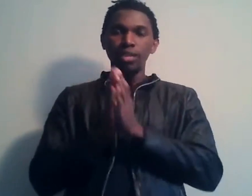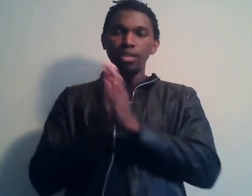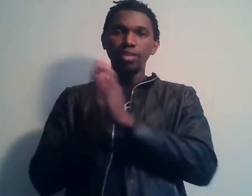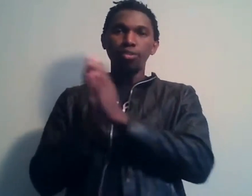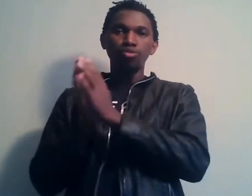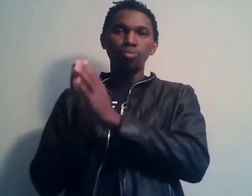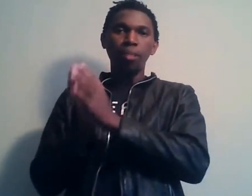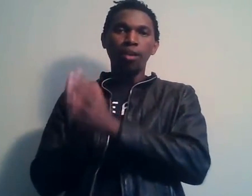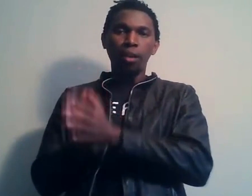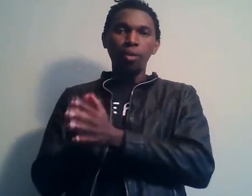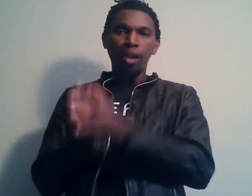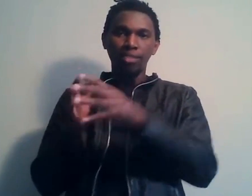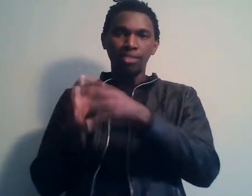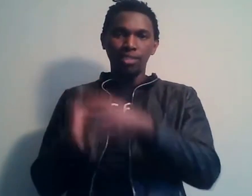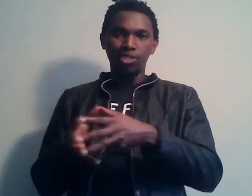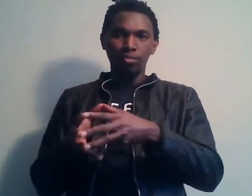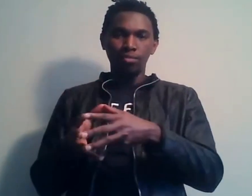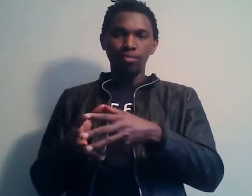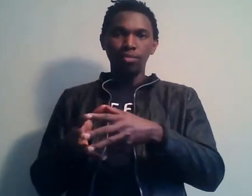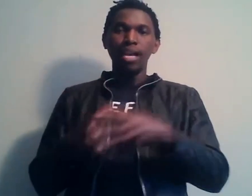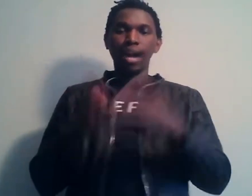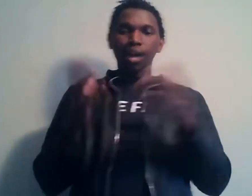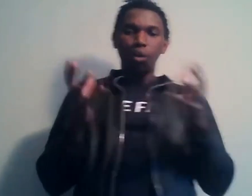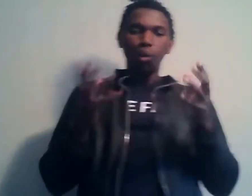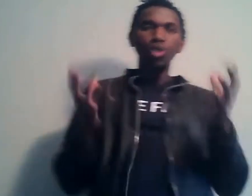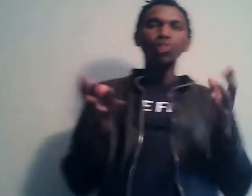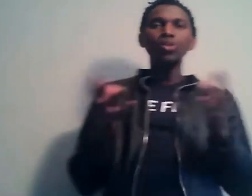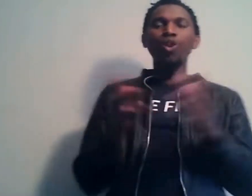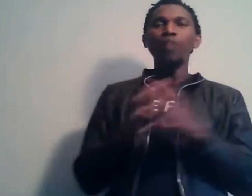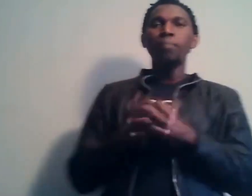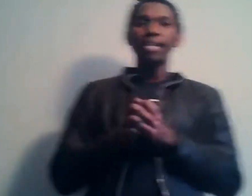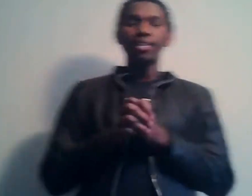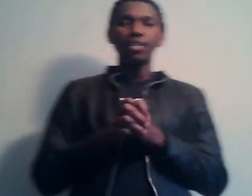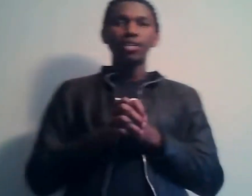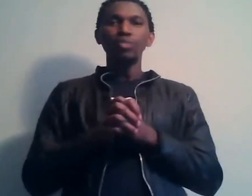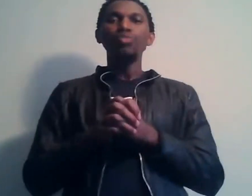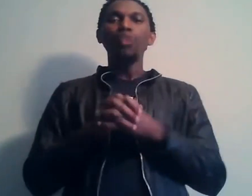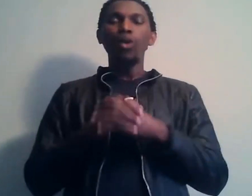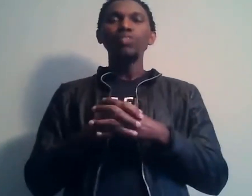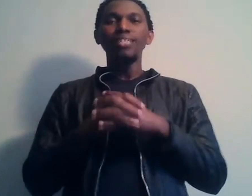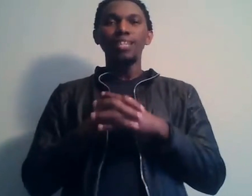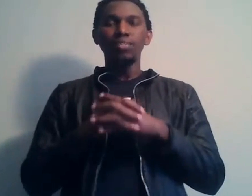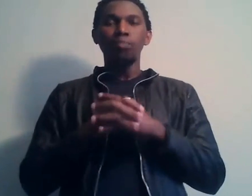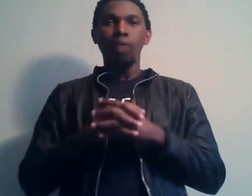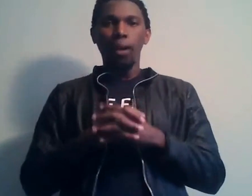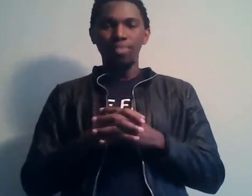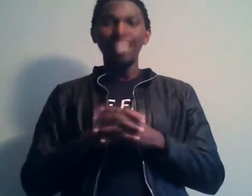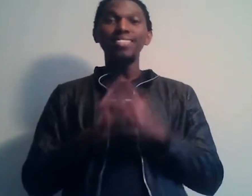qui n'ont toujours pas un rapport avec cette chaîne. Alors, aujourd'hui, on va parler du rôle de la diaspora, la